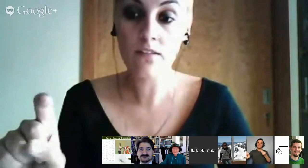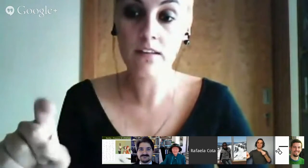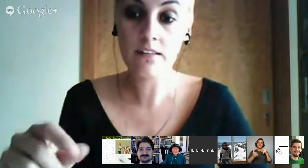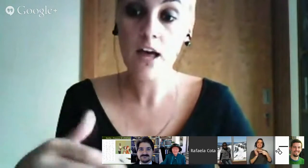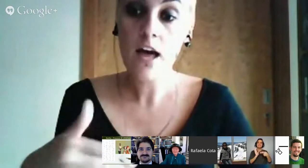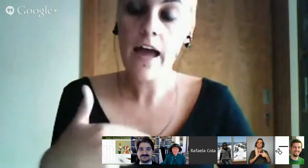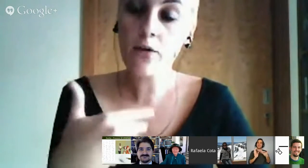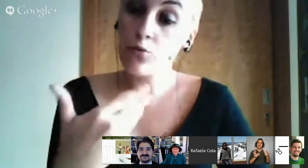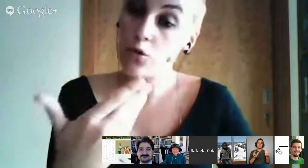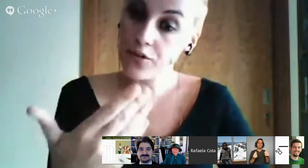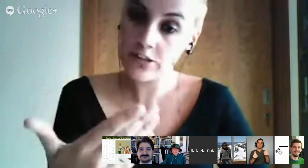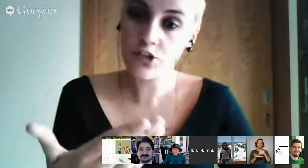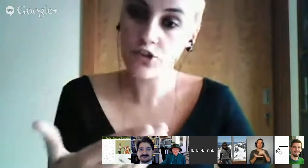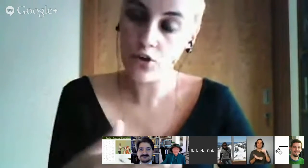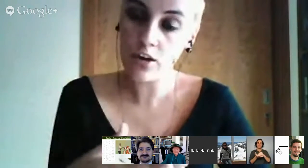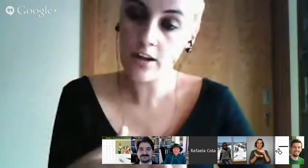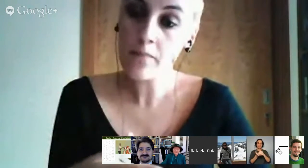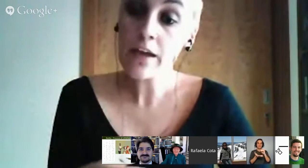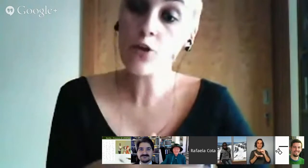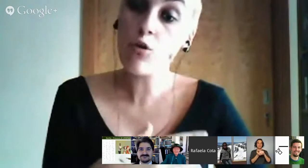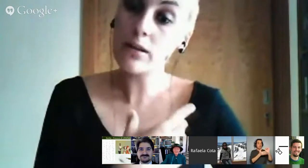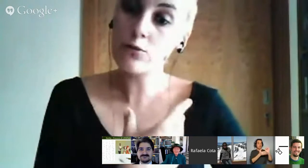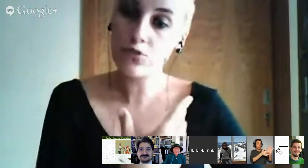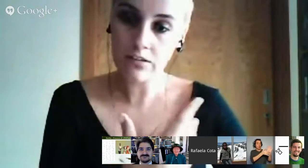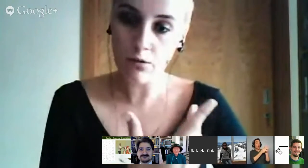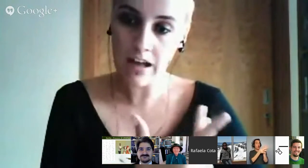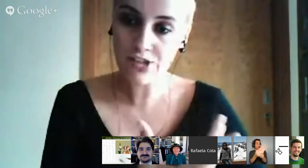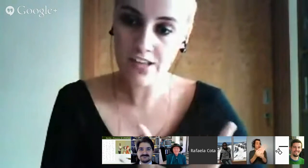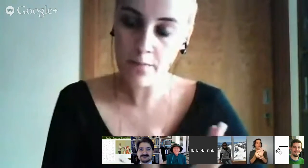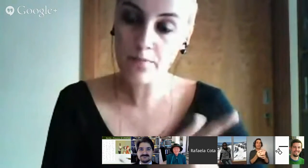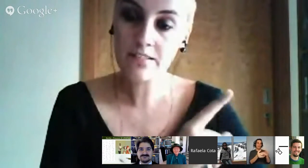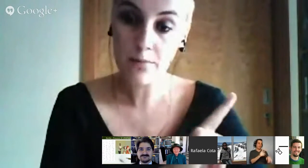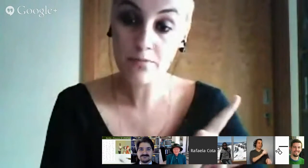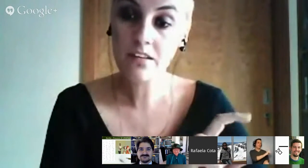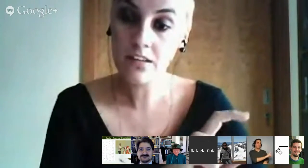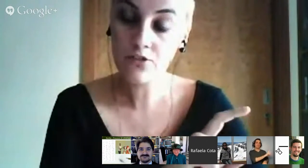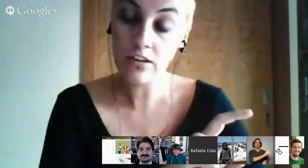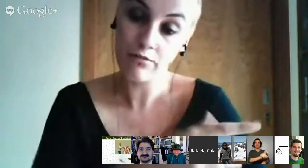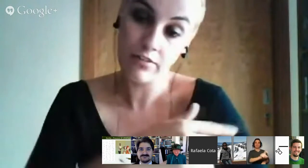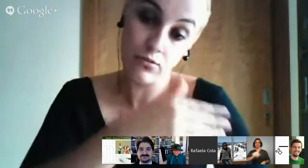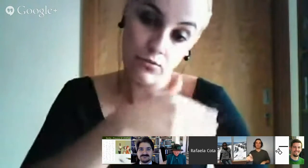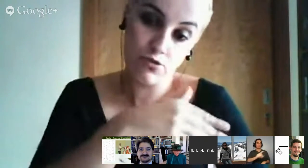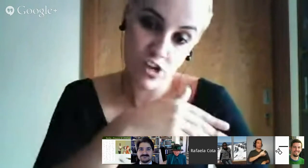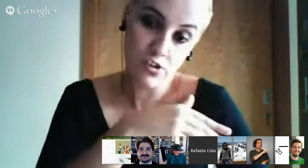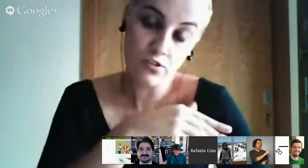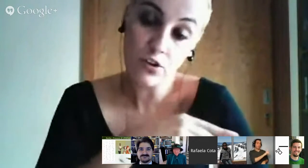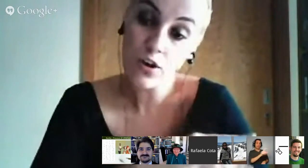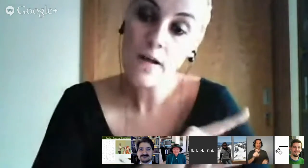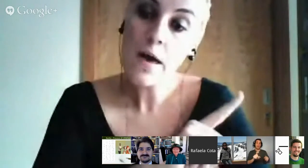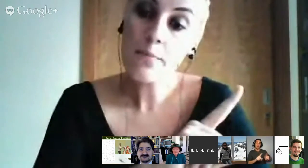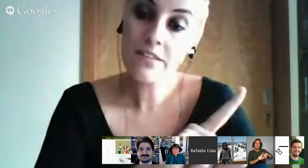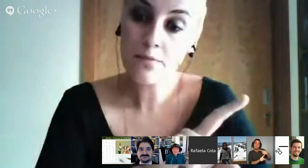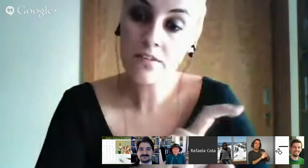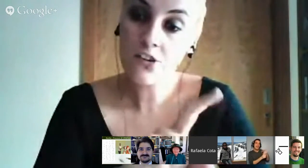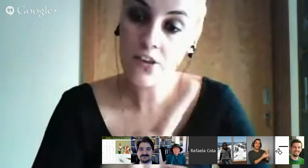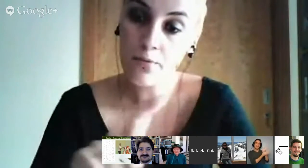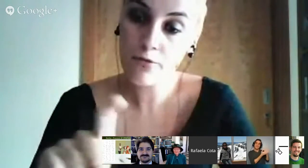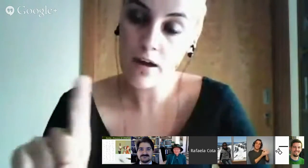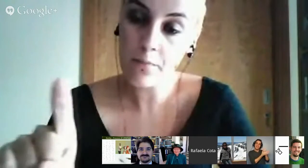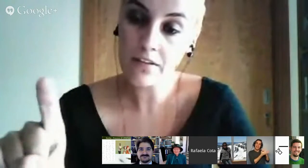no entanto no contexto da história e como a ilustração lá está percebe-se que isto e vindo do gesto anterior percebe-se que isto é perfumar a